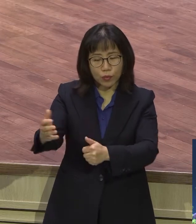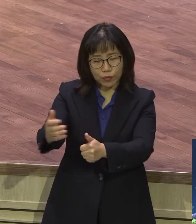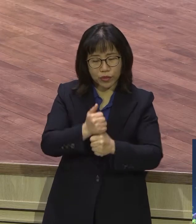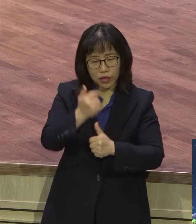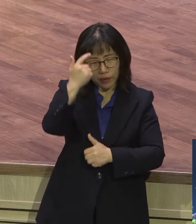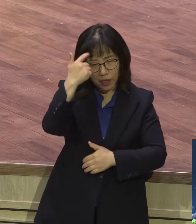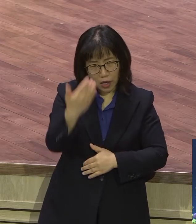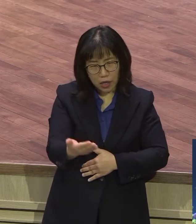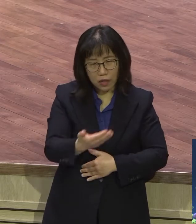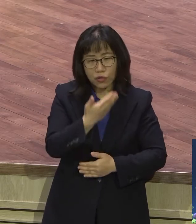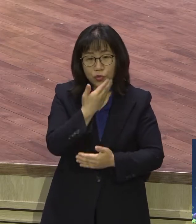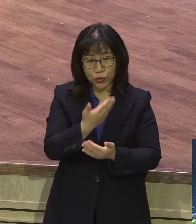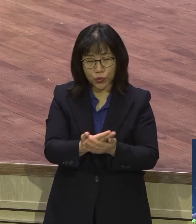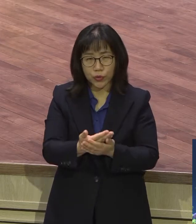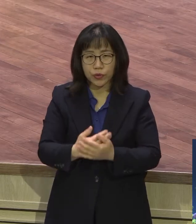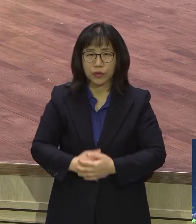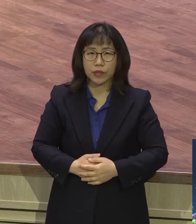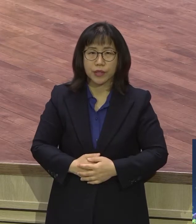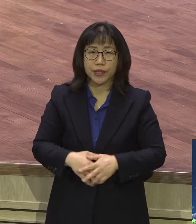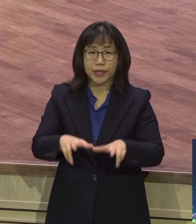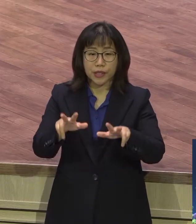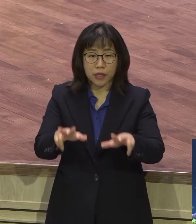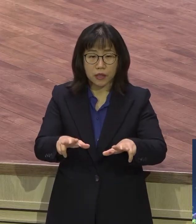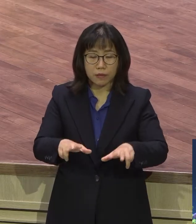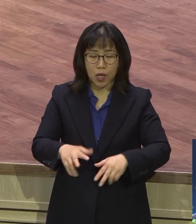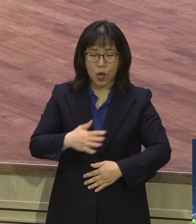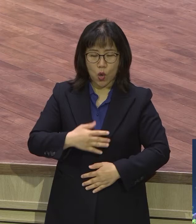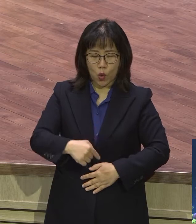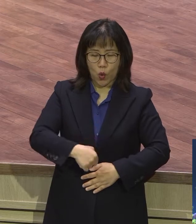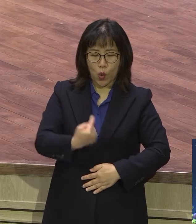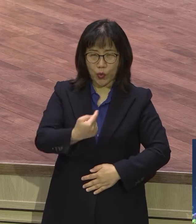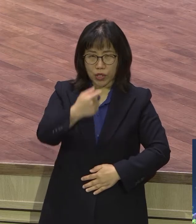문제가 지금처럼 이렇게 홀로 서야 되는 일들이 일어납니다.